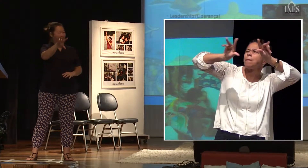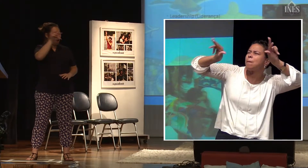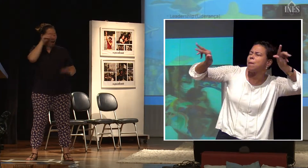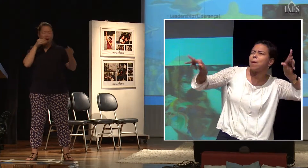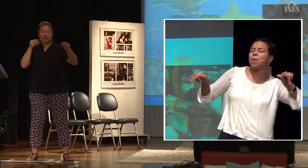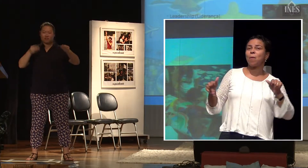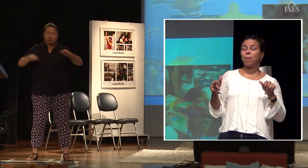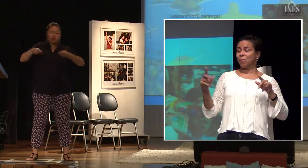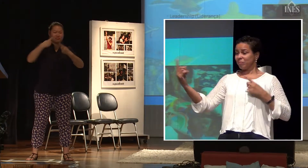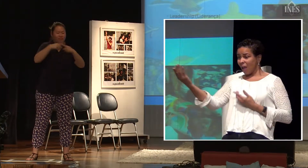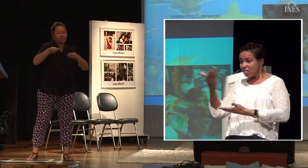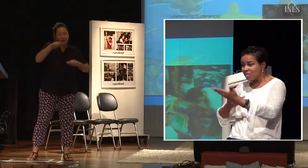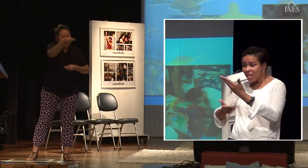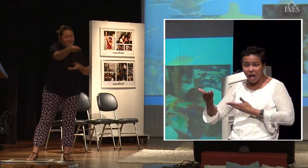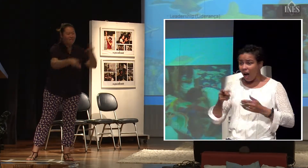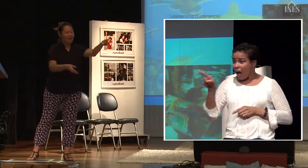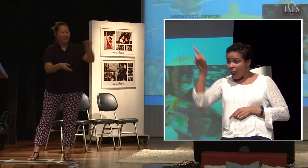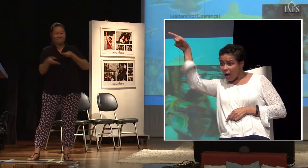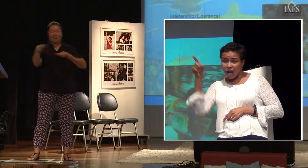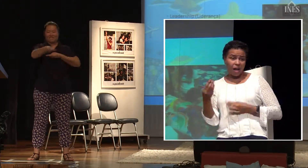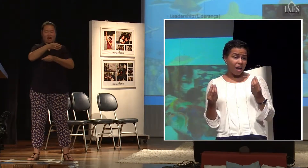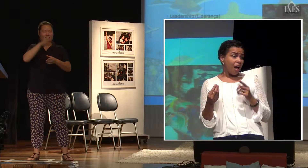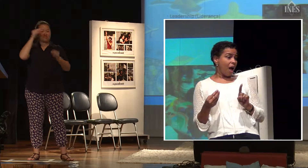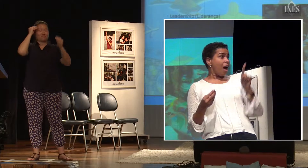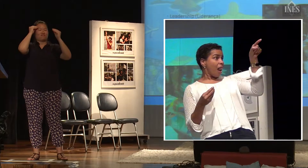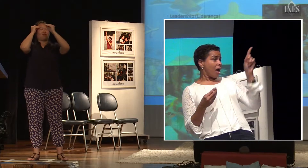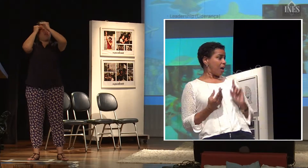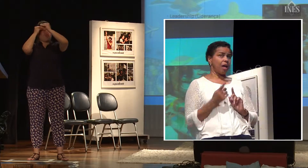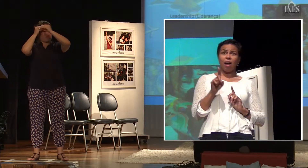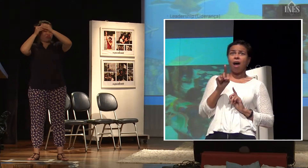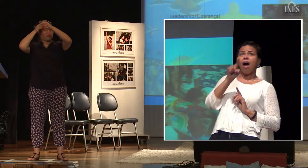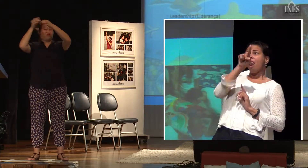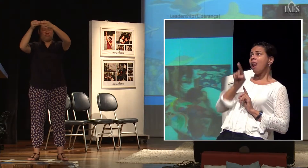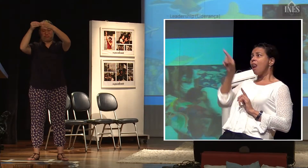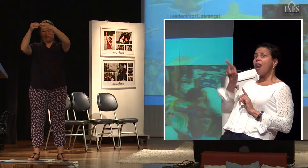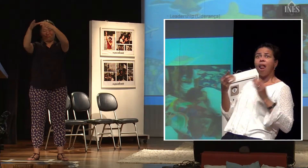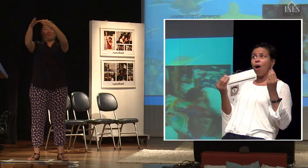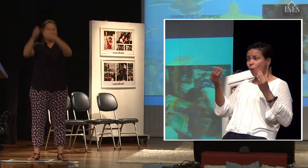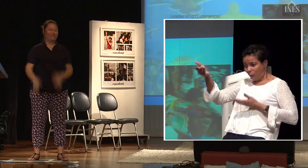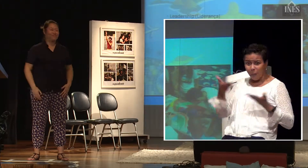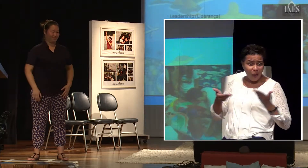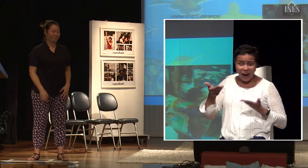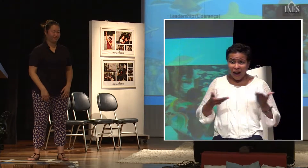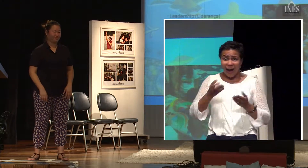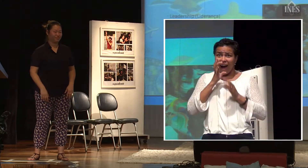conhecer um pouco das formas diferentes que o outro tem para viver. As pessoas acabam ofertando um pouco sobre si, sobre a cultura